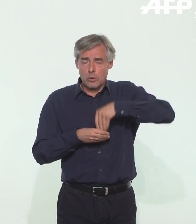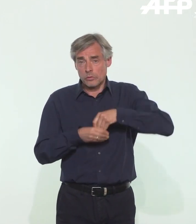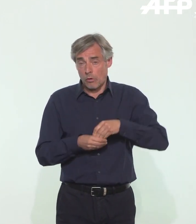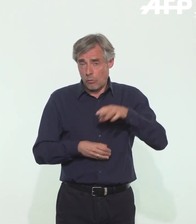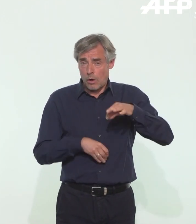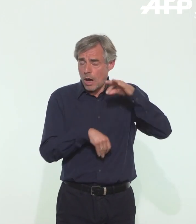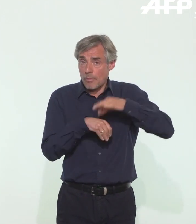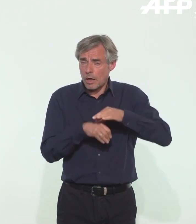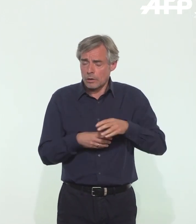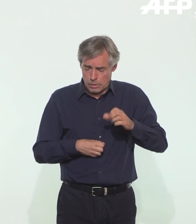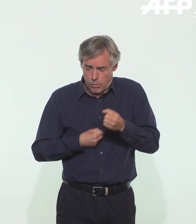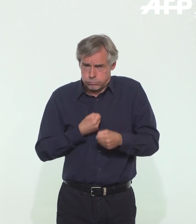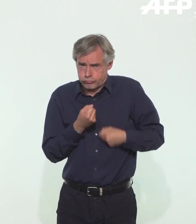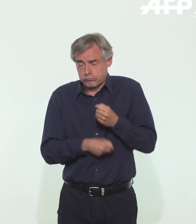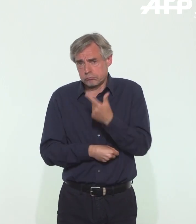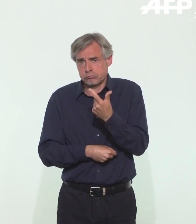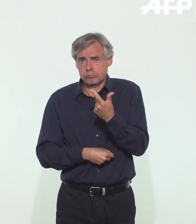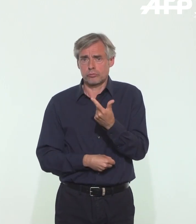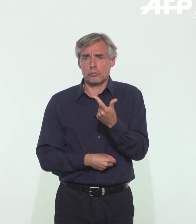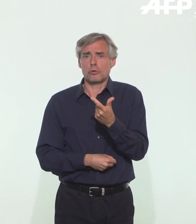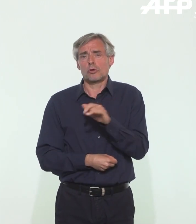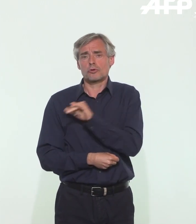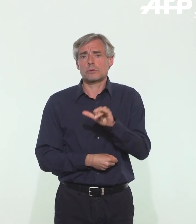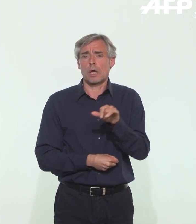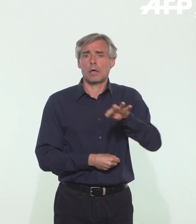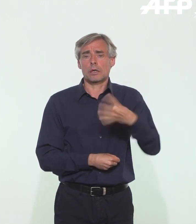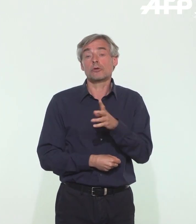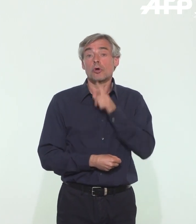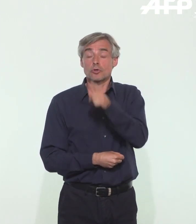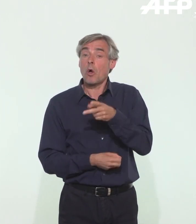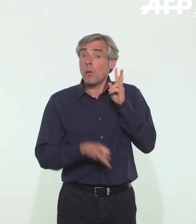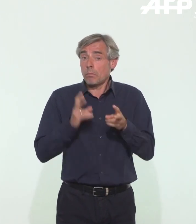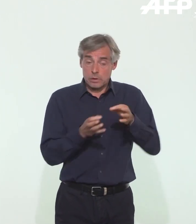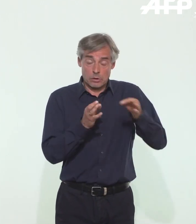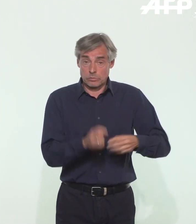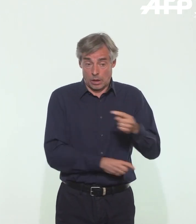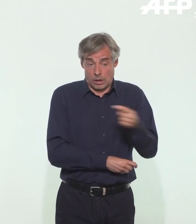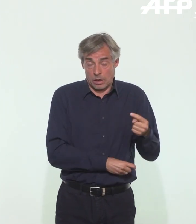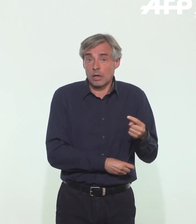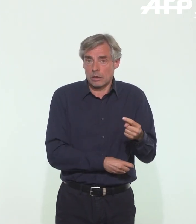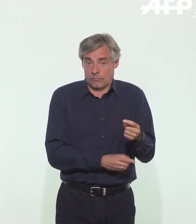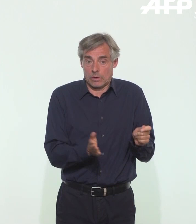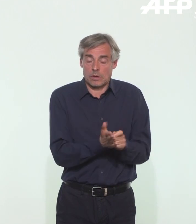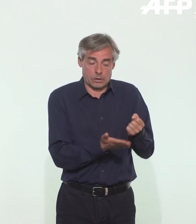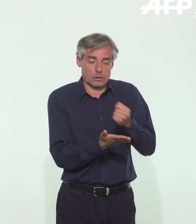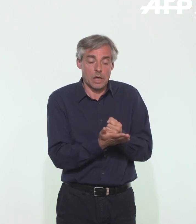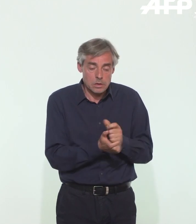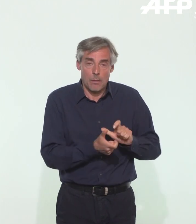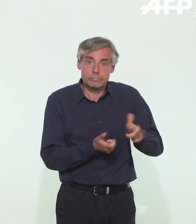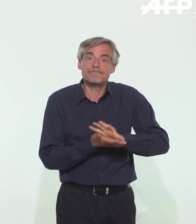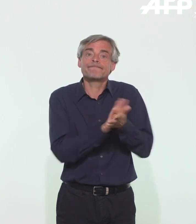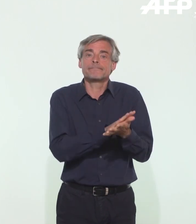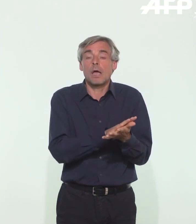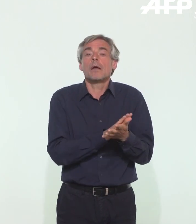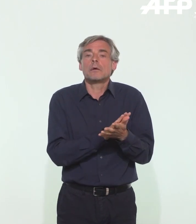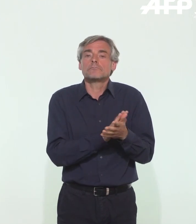varie entre 2 et 14 jours. Vous pouvez donc être négatif le jour du test, jour J, puis devenir porteur